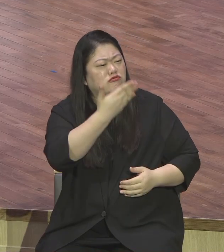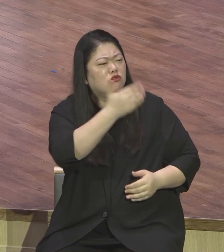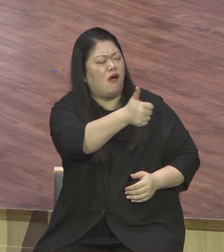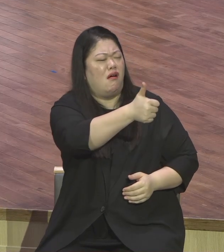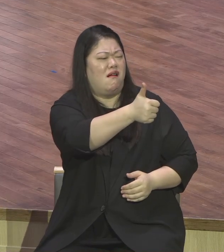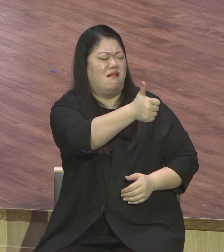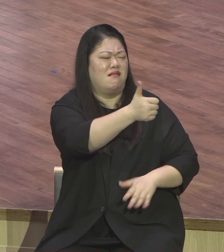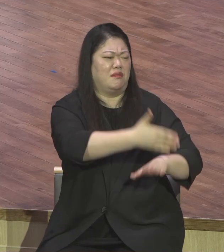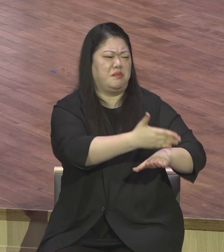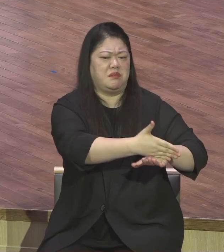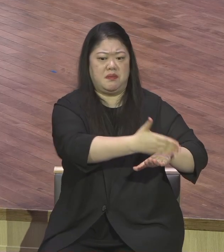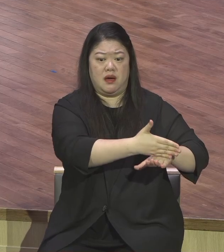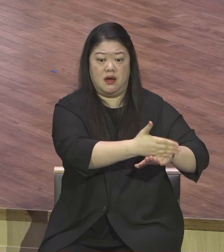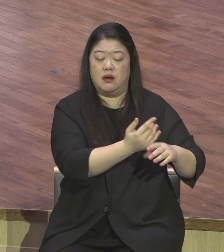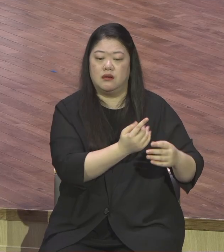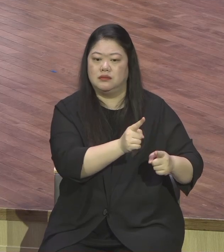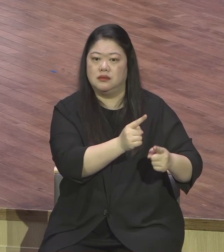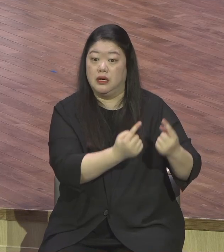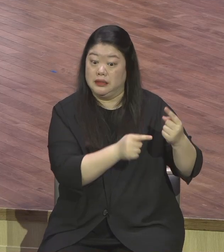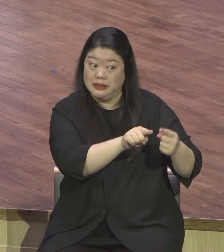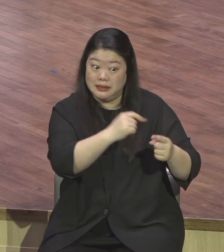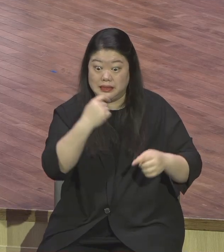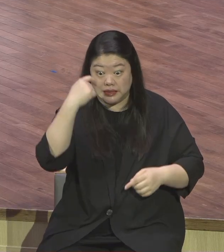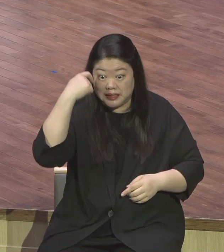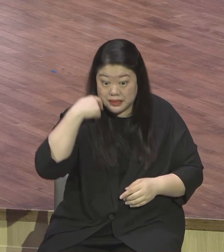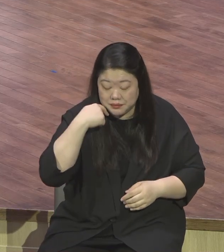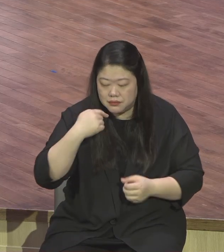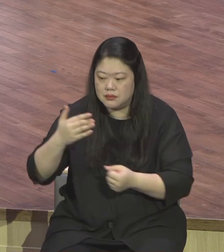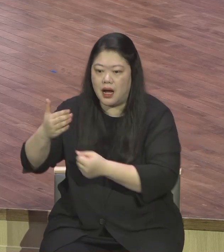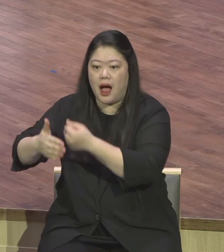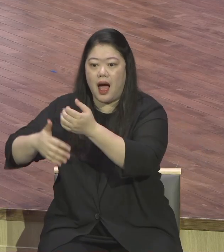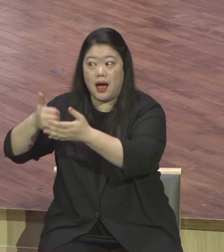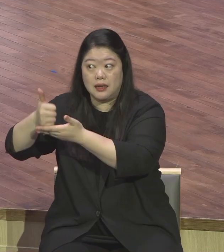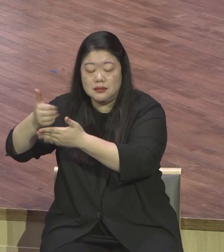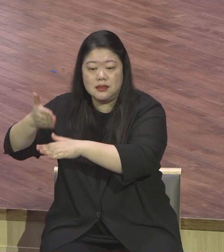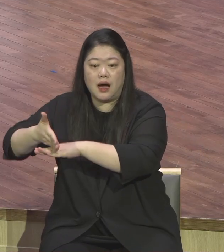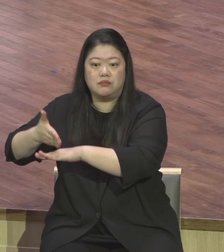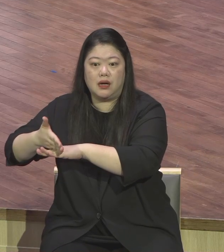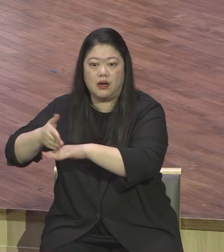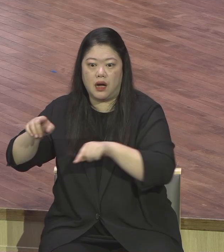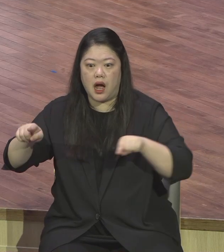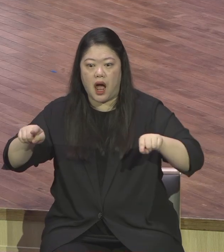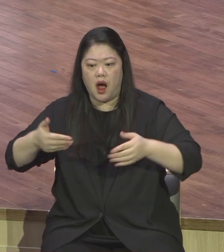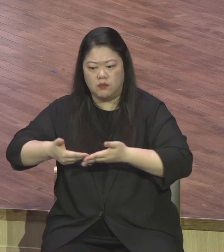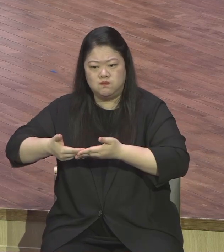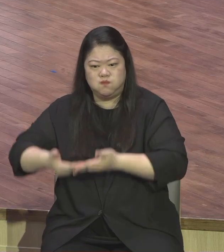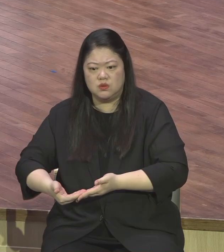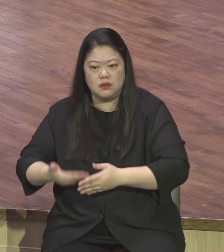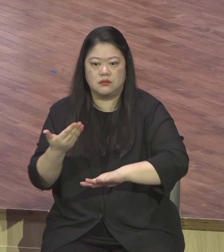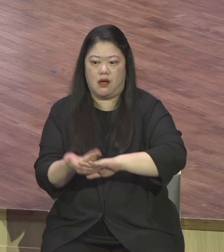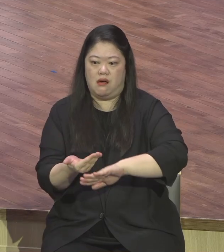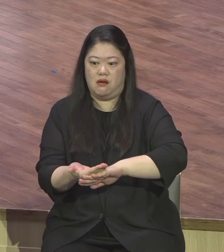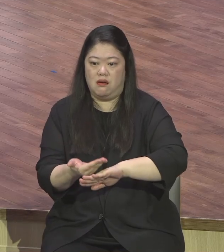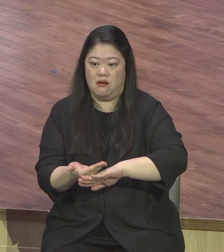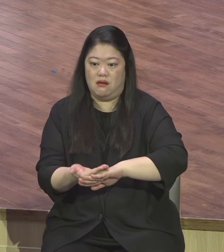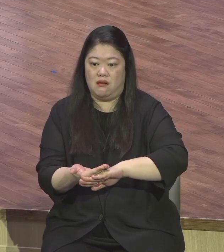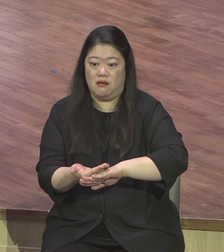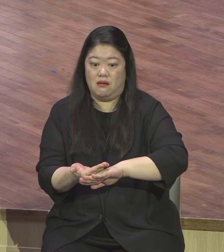기분 따라 감정 따라 아니죠 하나님의 은혜를 체험하기 때문에 그래서 언제나요